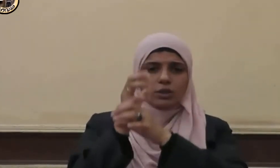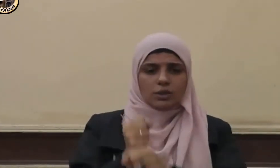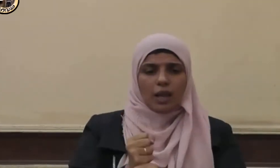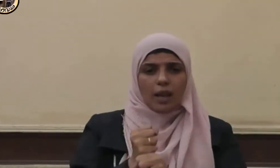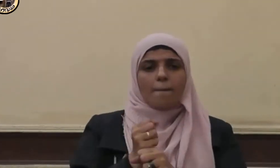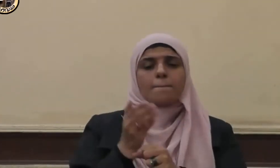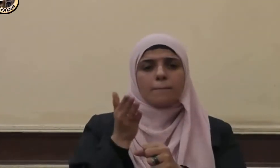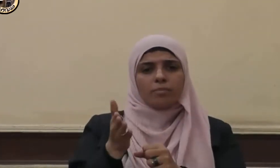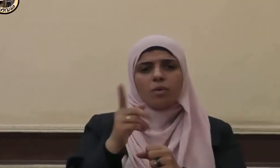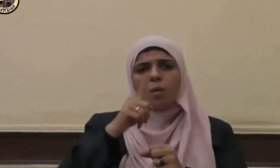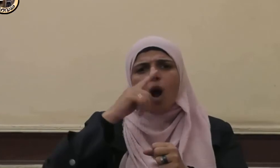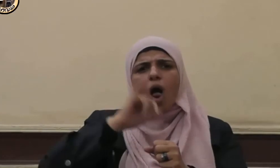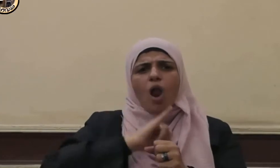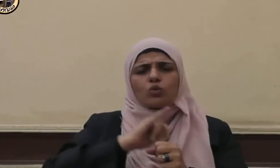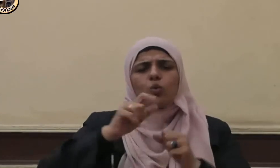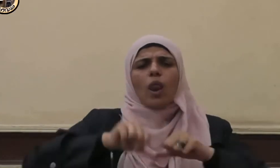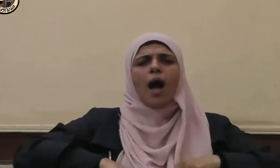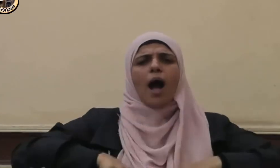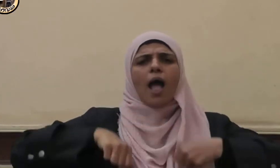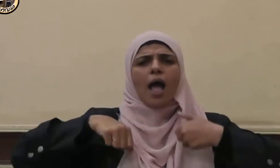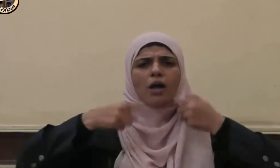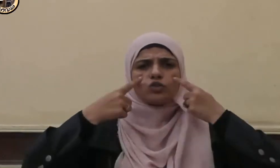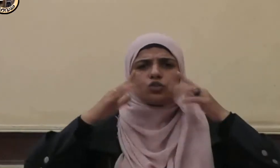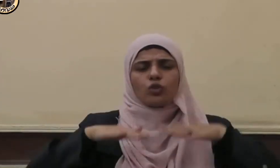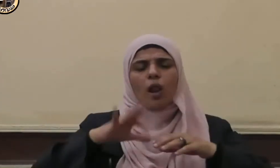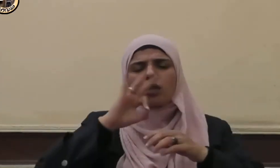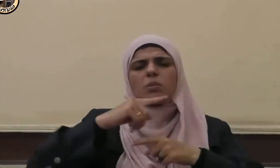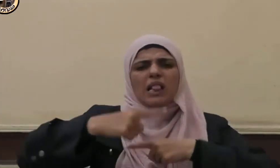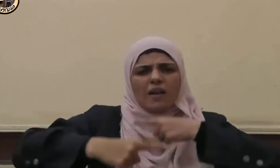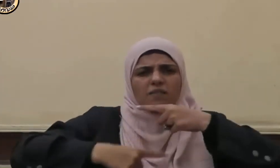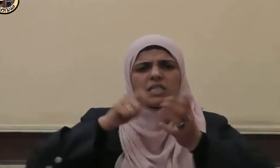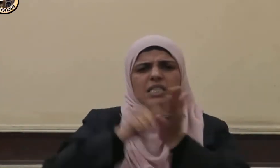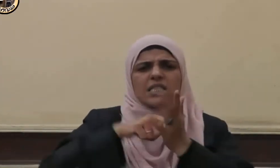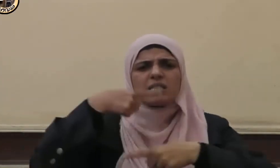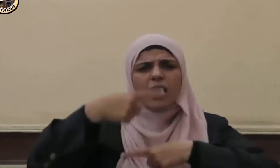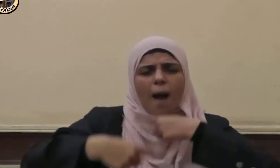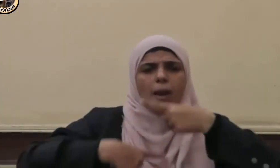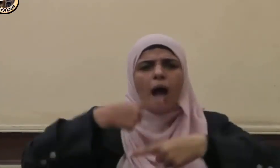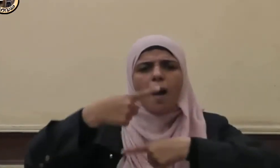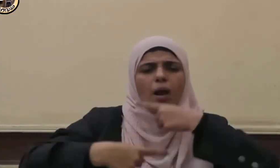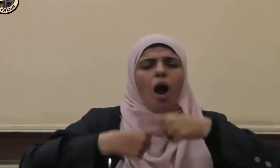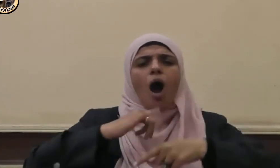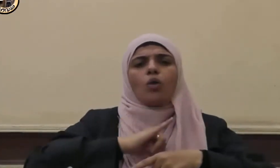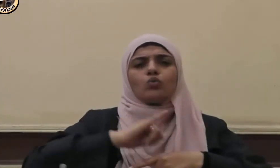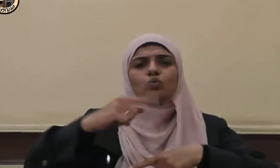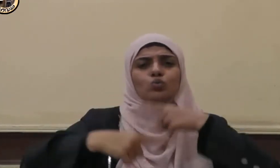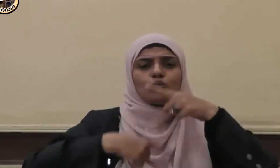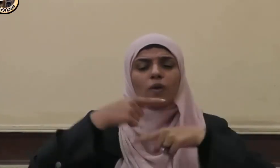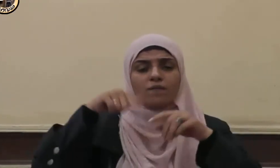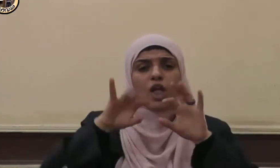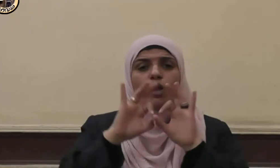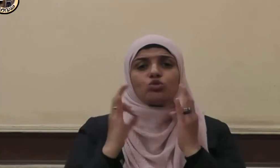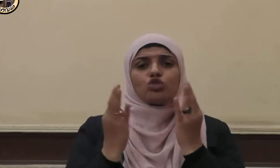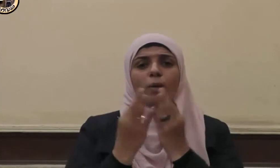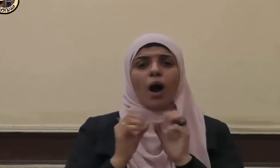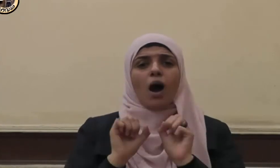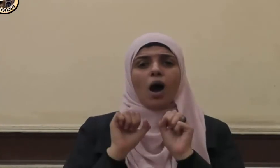منهج حياة يطبقونه عمليا فكان مجتمعهم عامرا